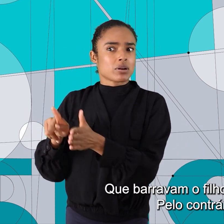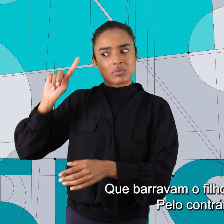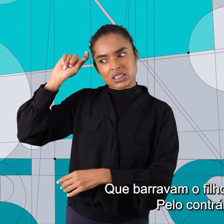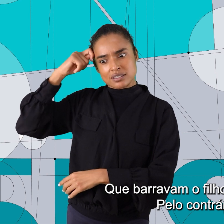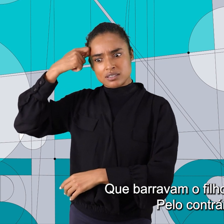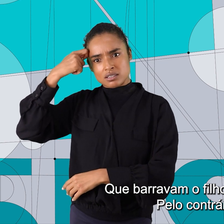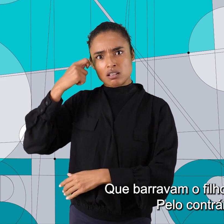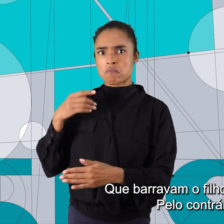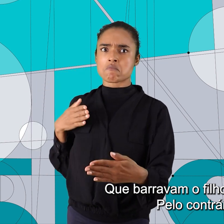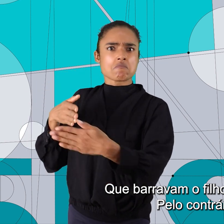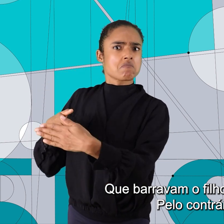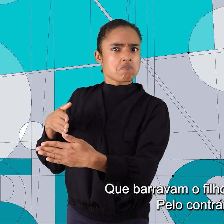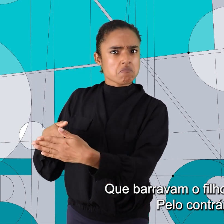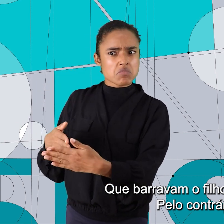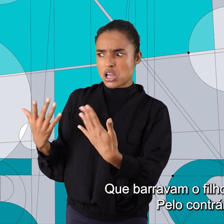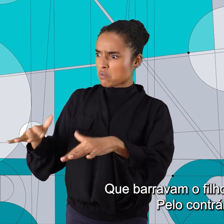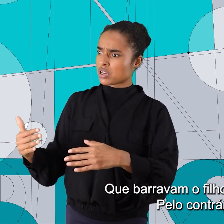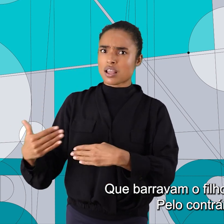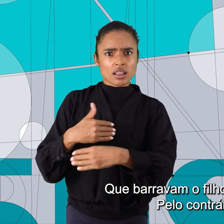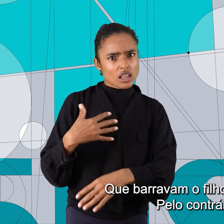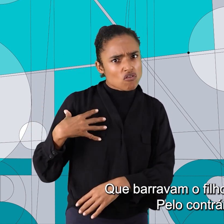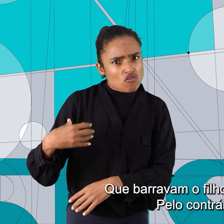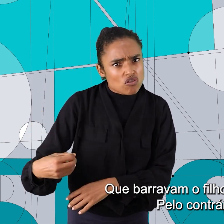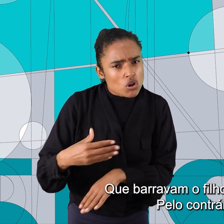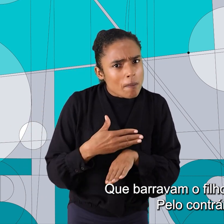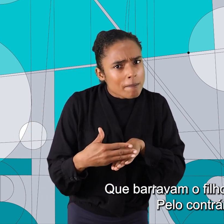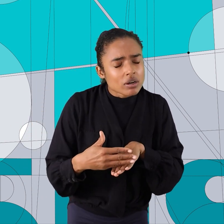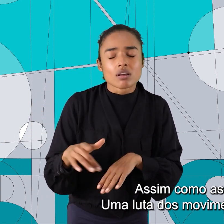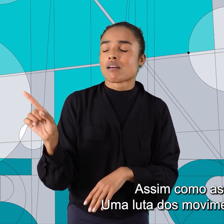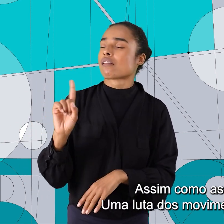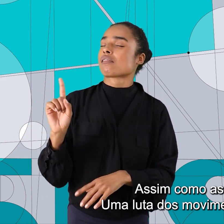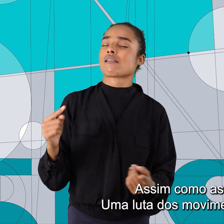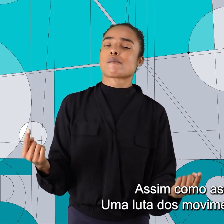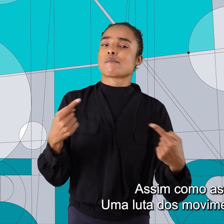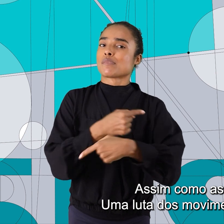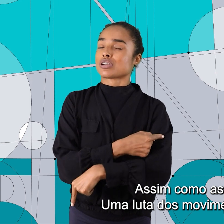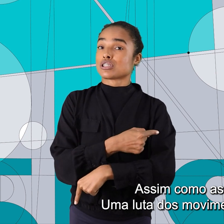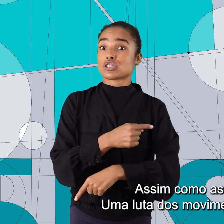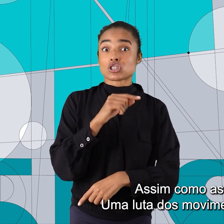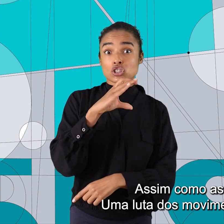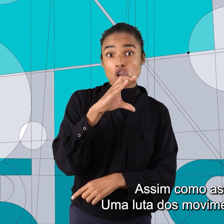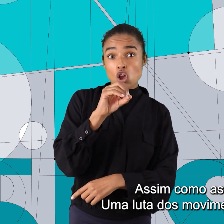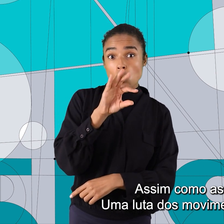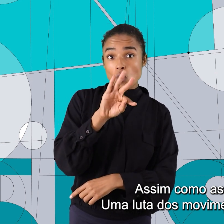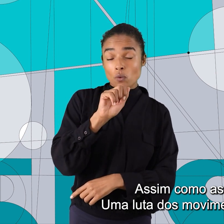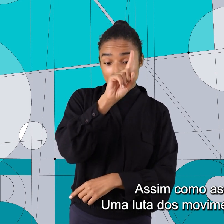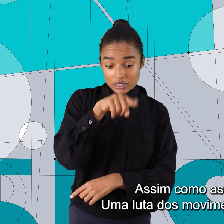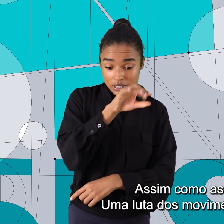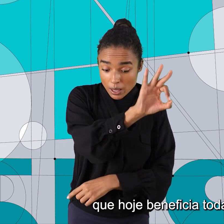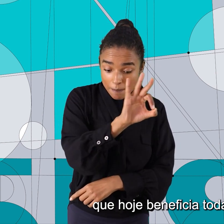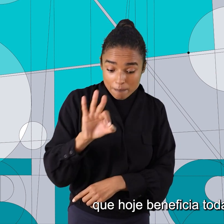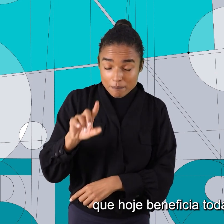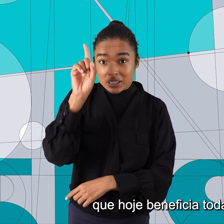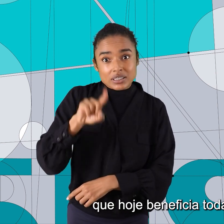que barravam o filho do branco. Pelo contrário. Assim como as cotas, uma luta dos movimentos